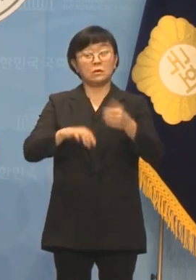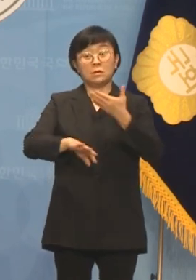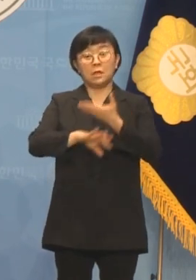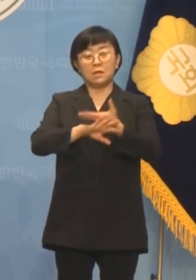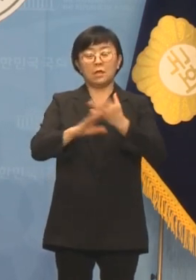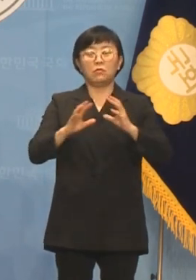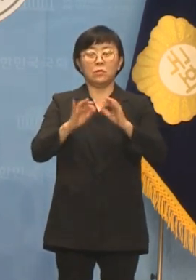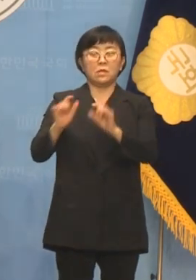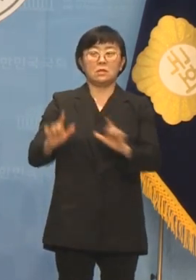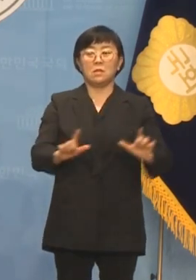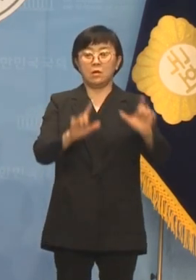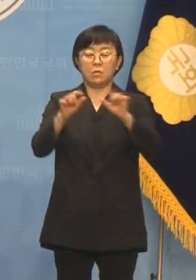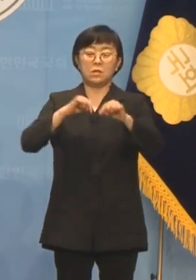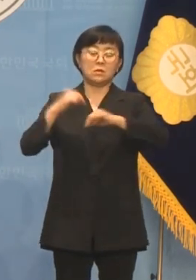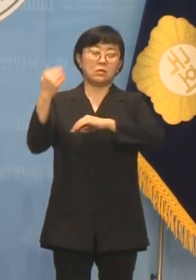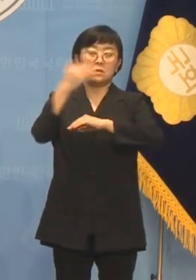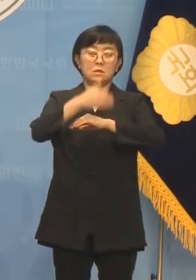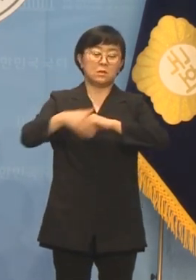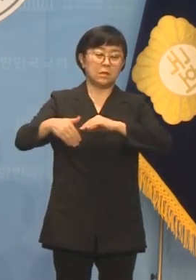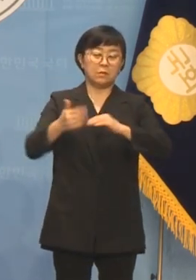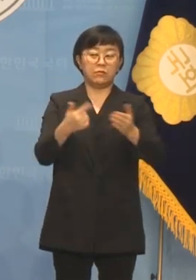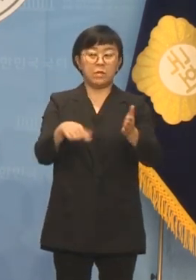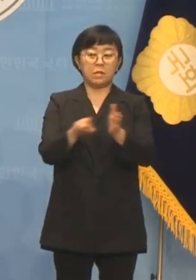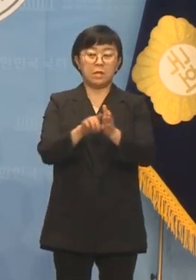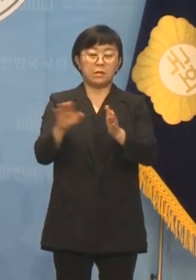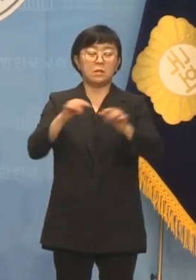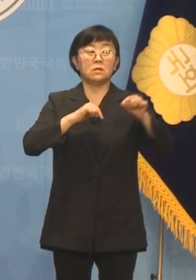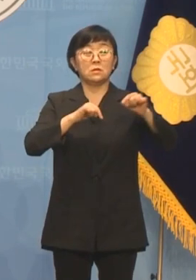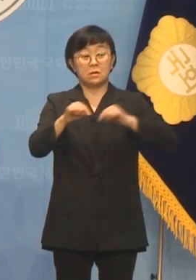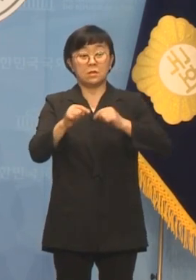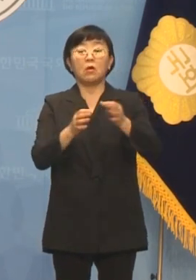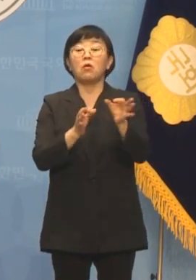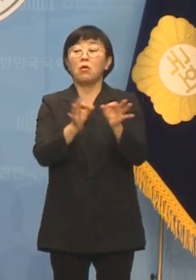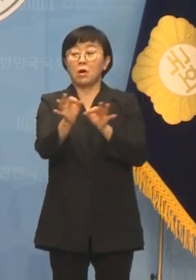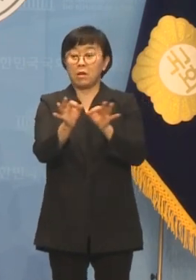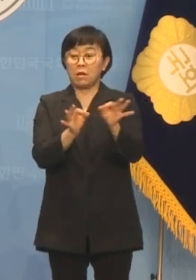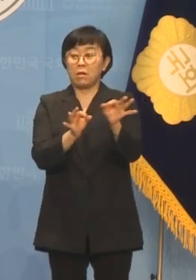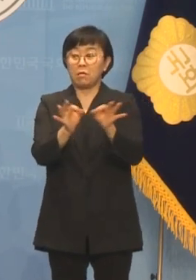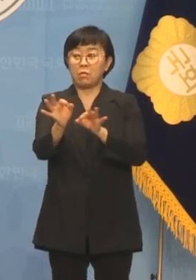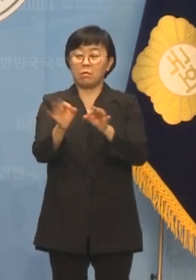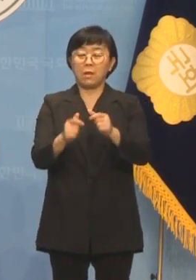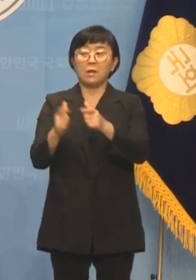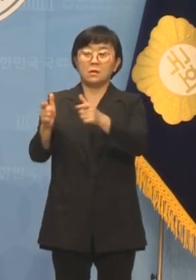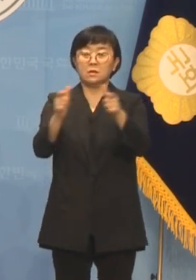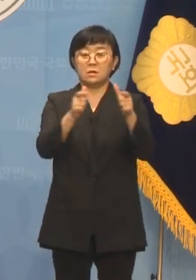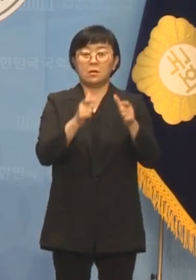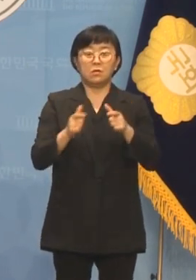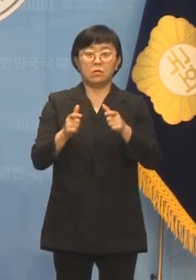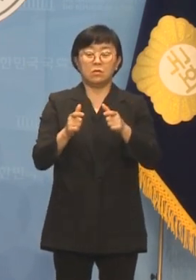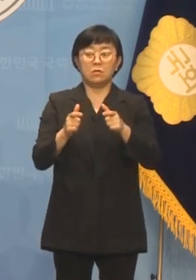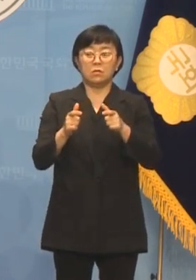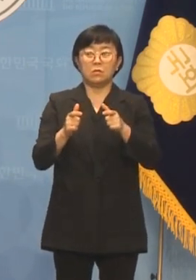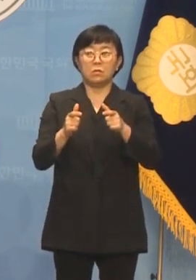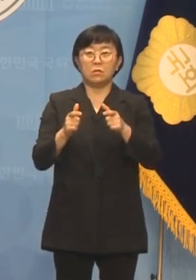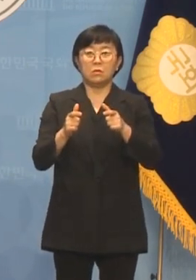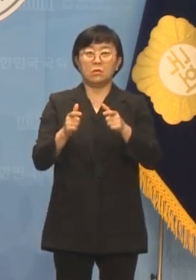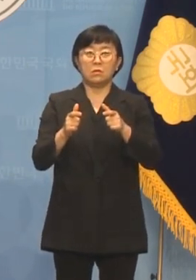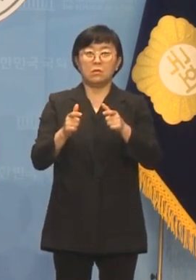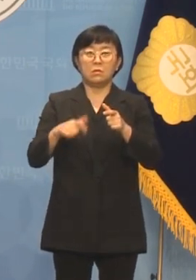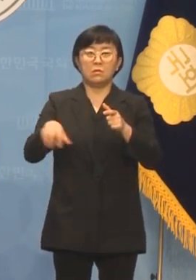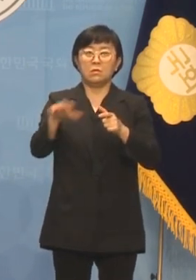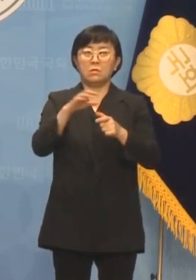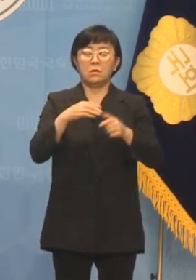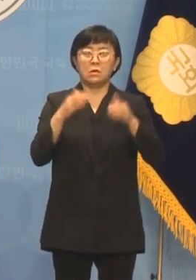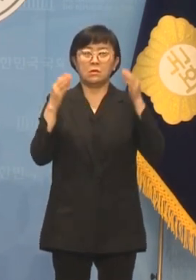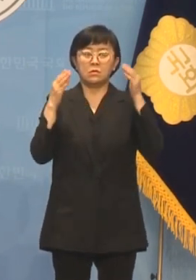정책을 대변하기보다는 정치적 거래와 지역구 나누고 먹기식에 초점을